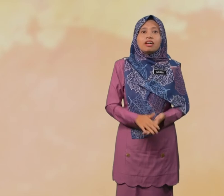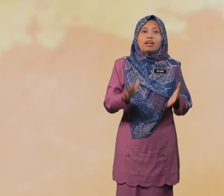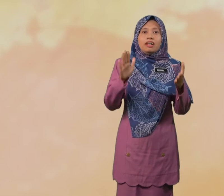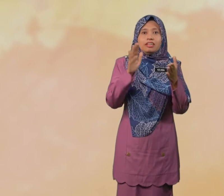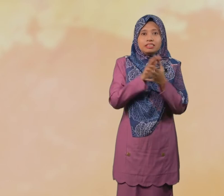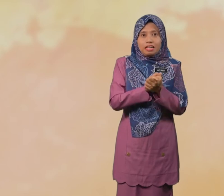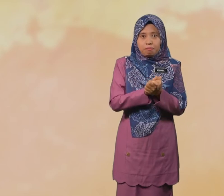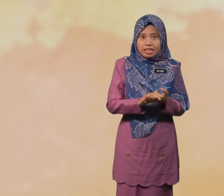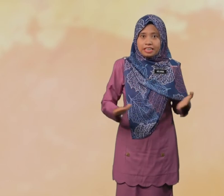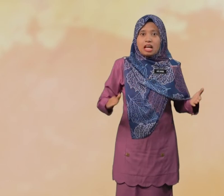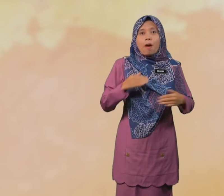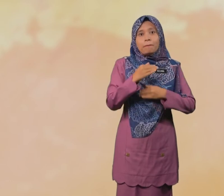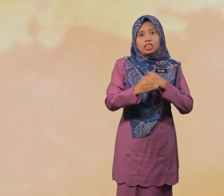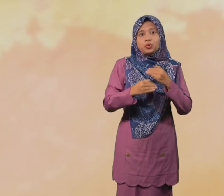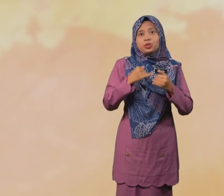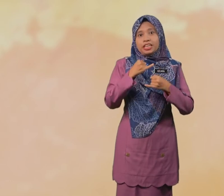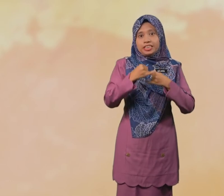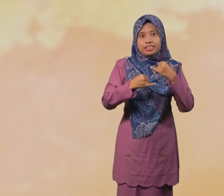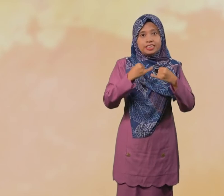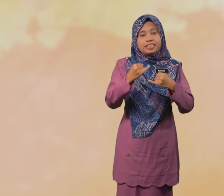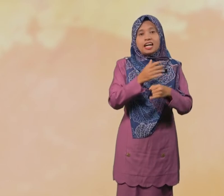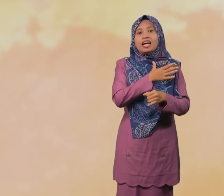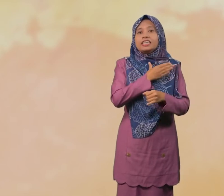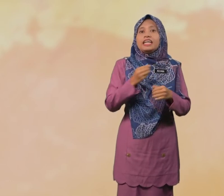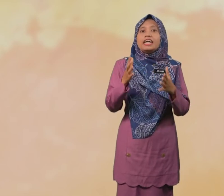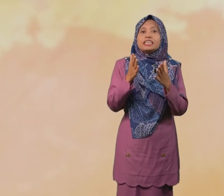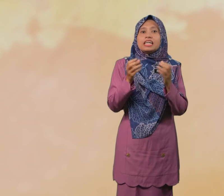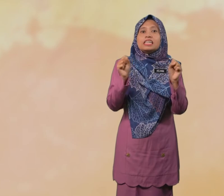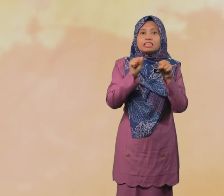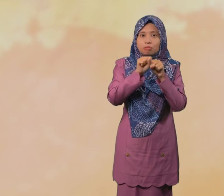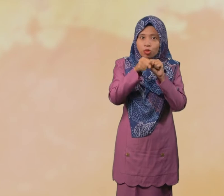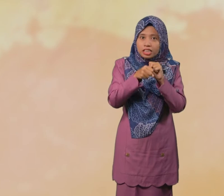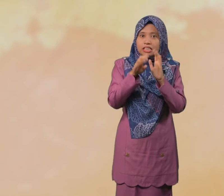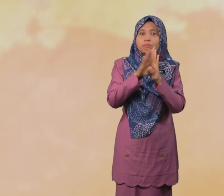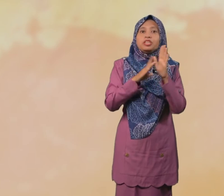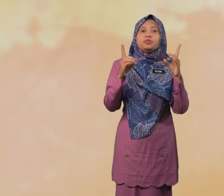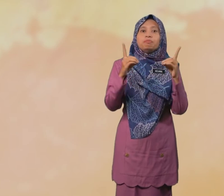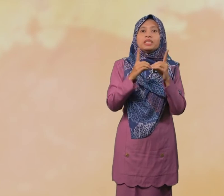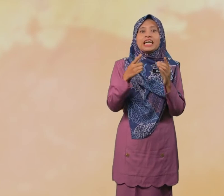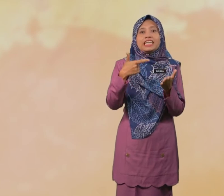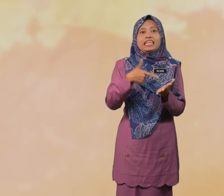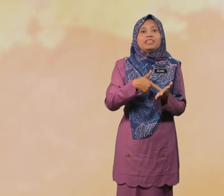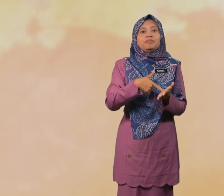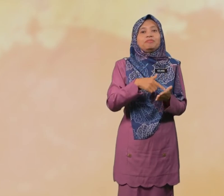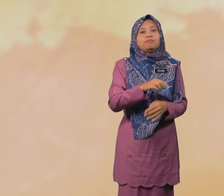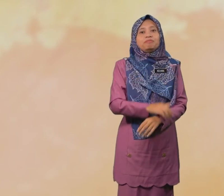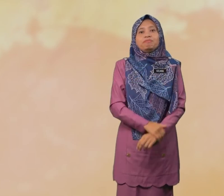Selamat Maju Jaya Dan Semoga Berjumpa Lagi Di Terima